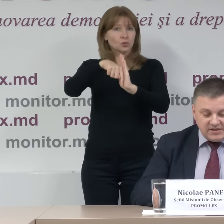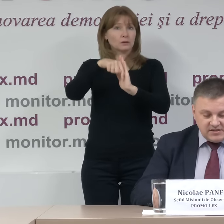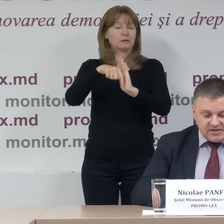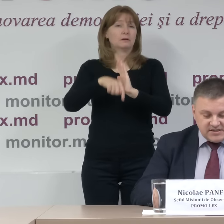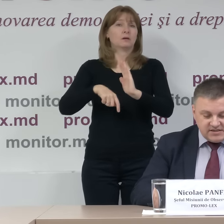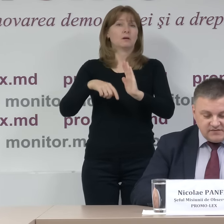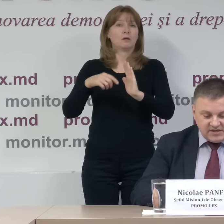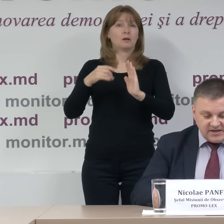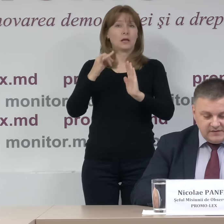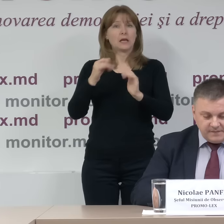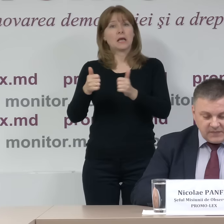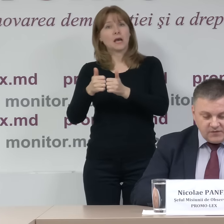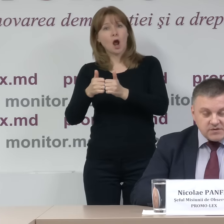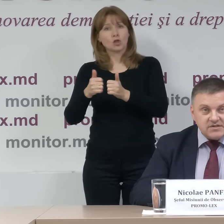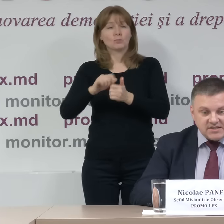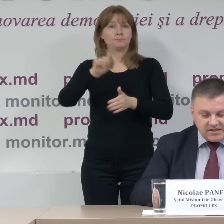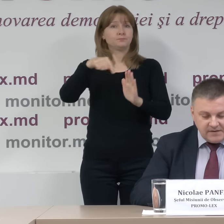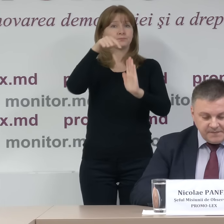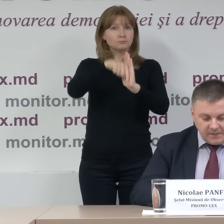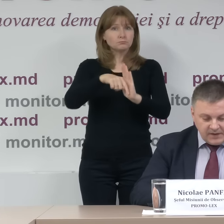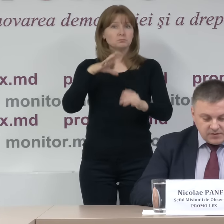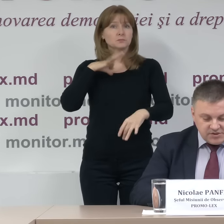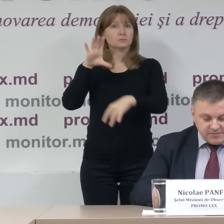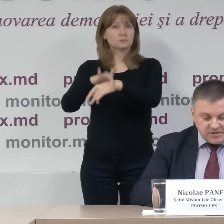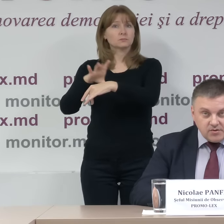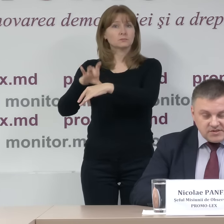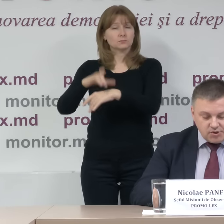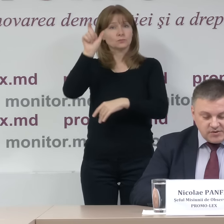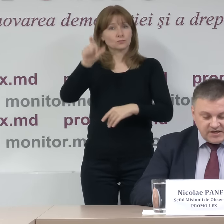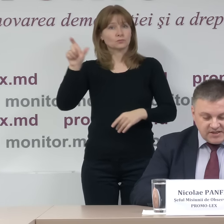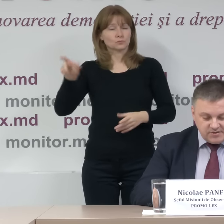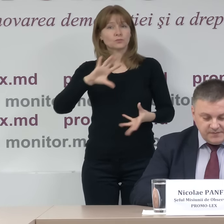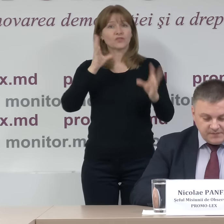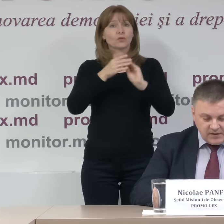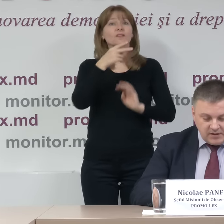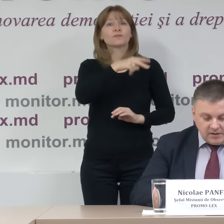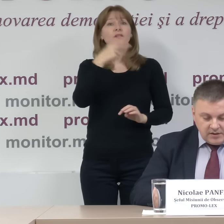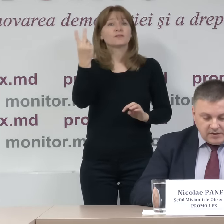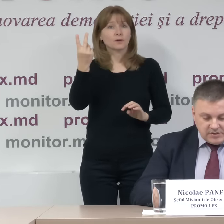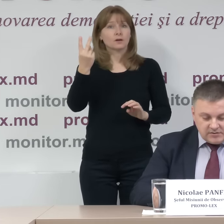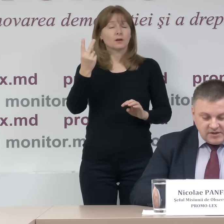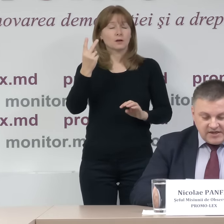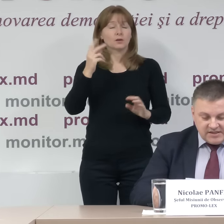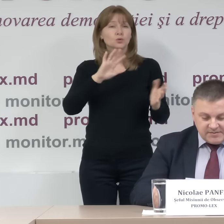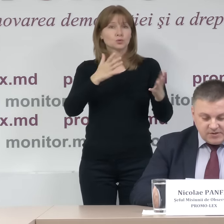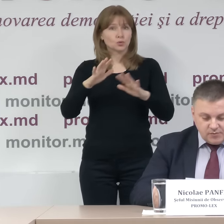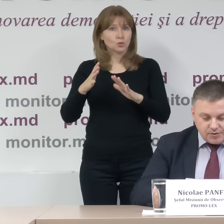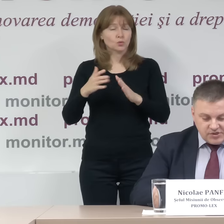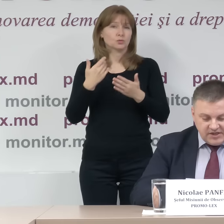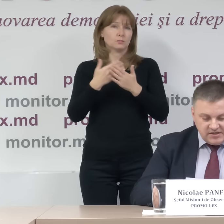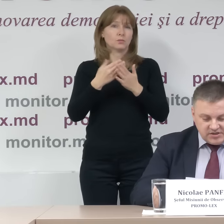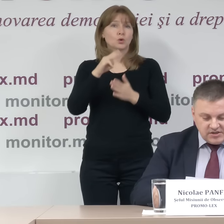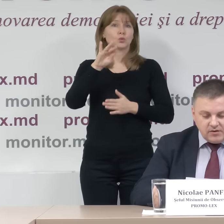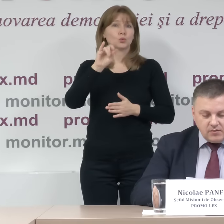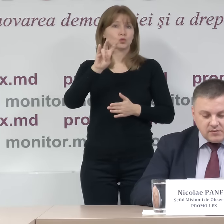100 de metri de la secției de votare. Au fost constatate cel puțin 22 de cazuri în localități precum